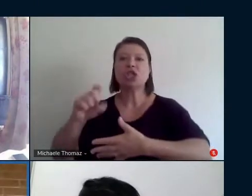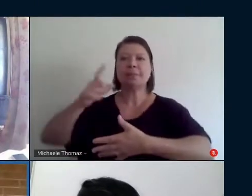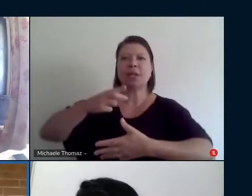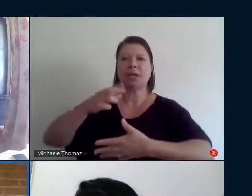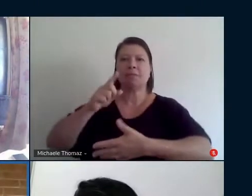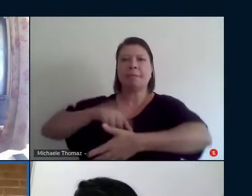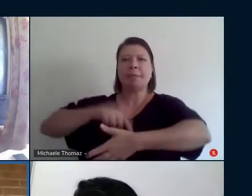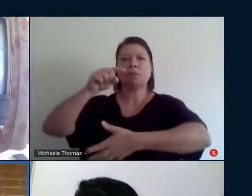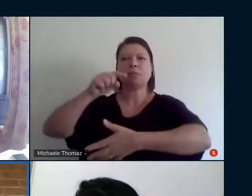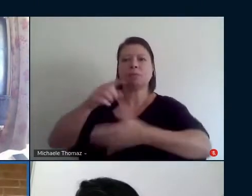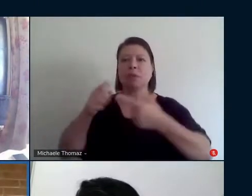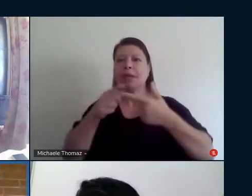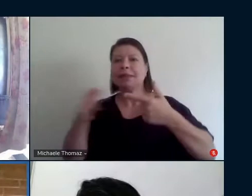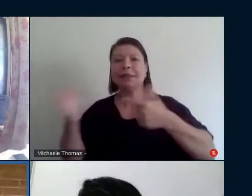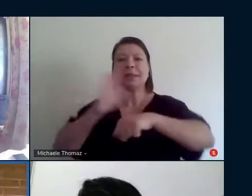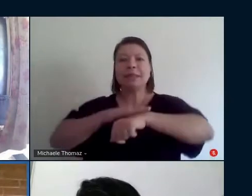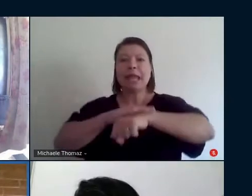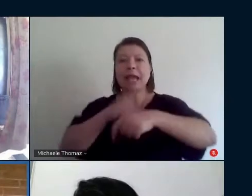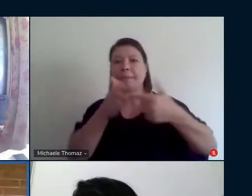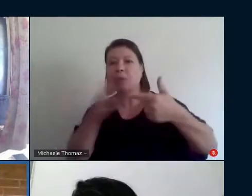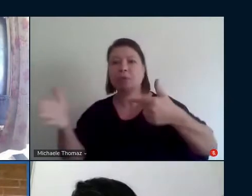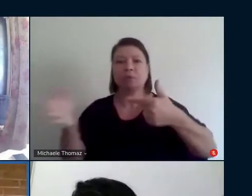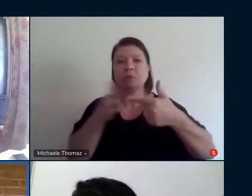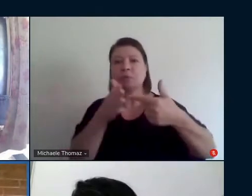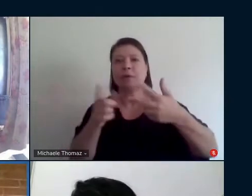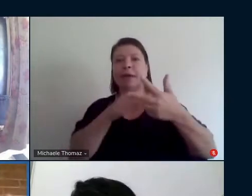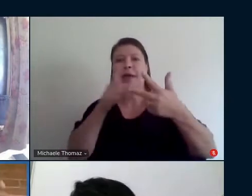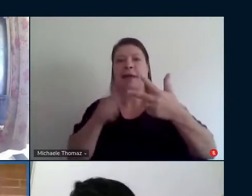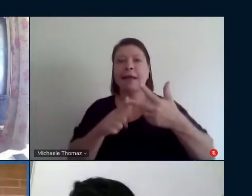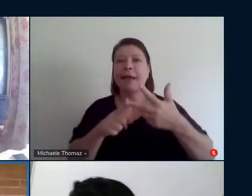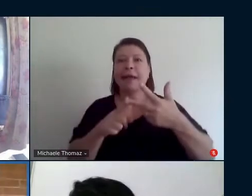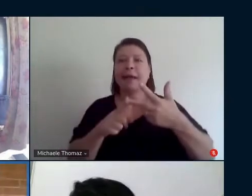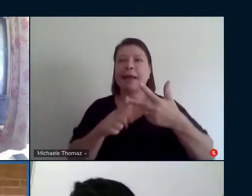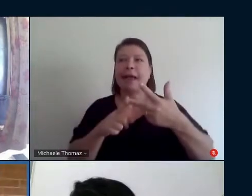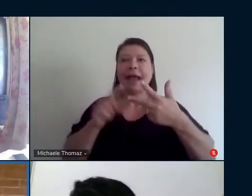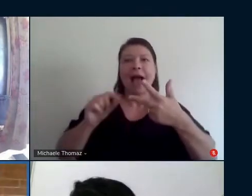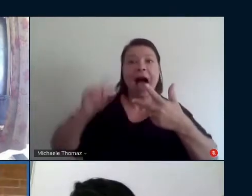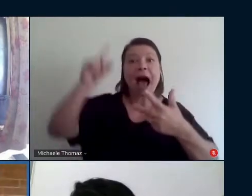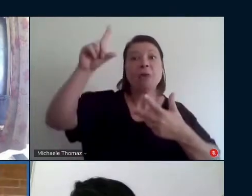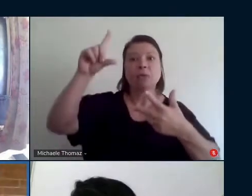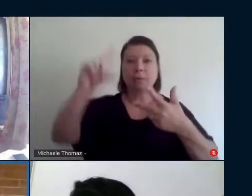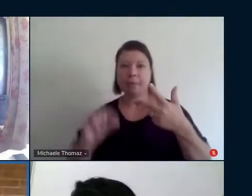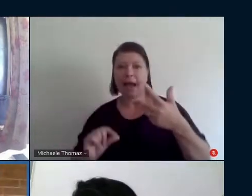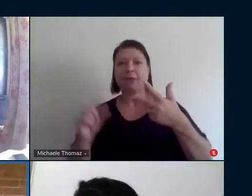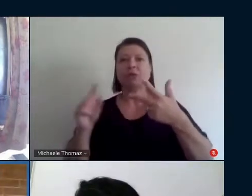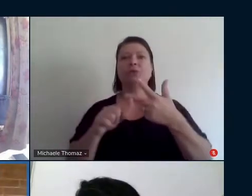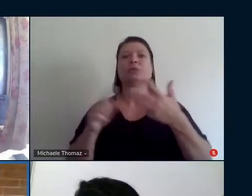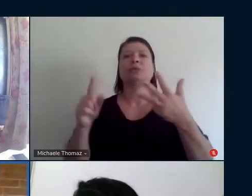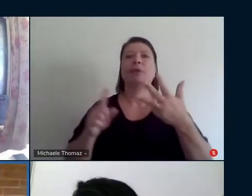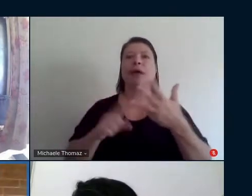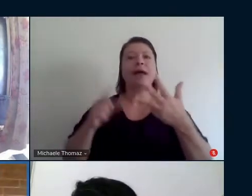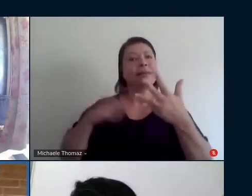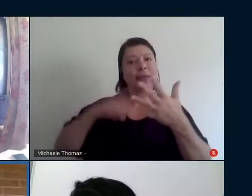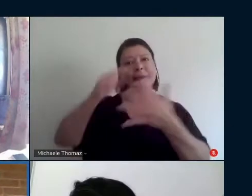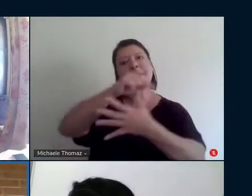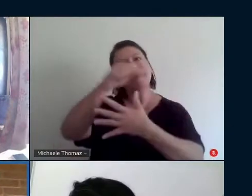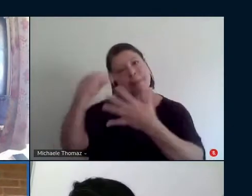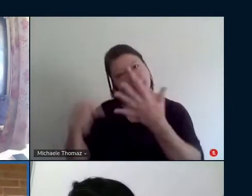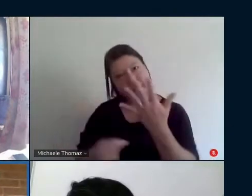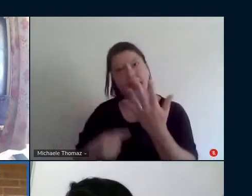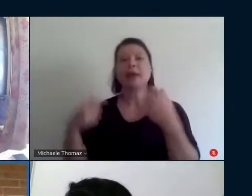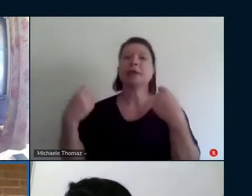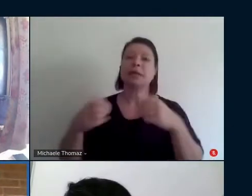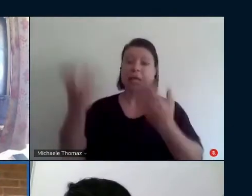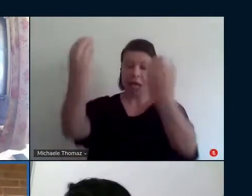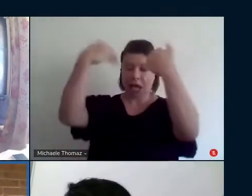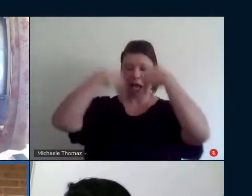o som e que ele, essa denominação está ligada a esse conceito mais amplo e que entra pelo corpo por diversas